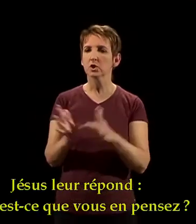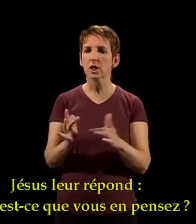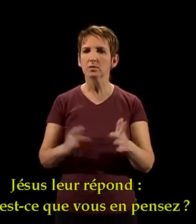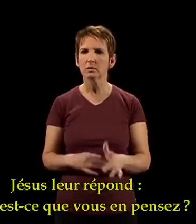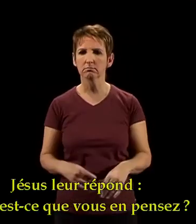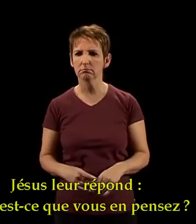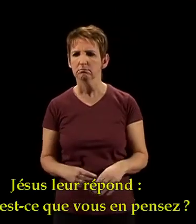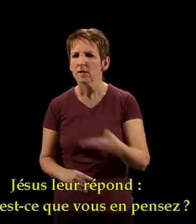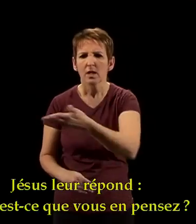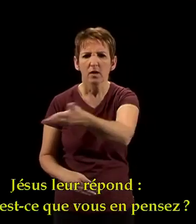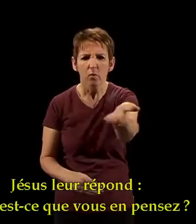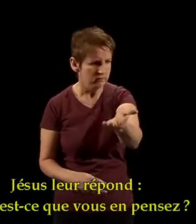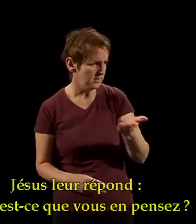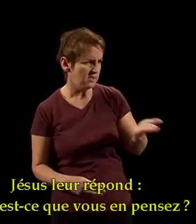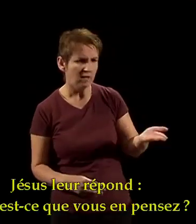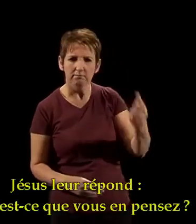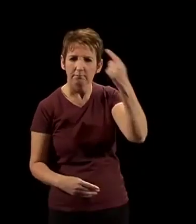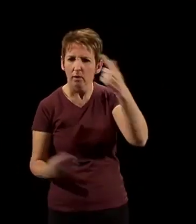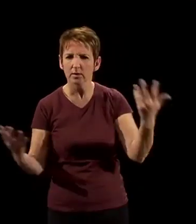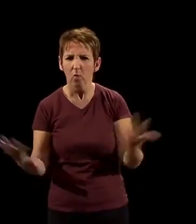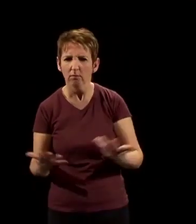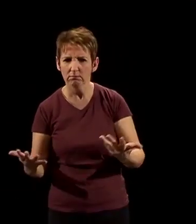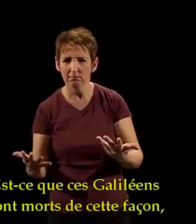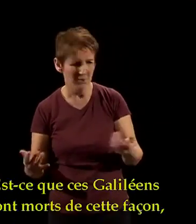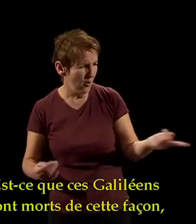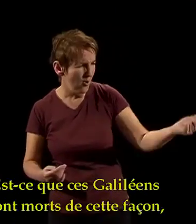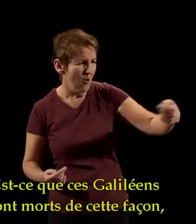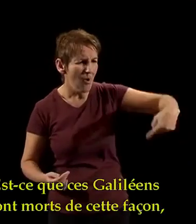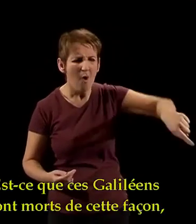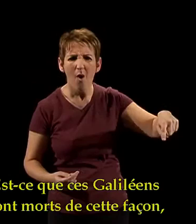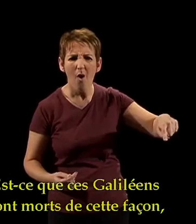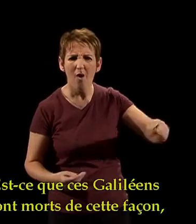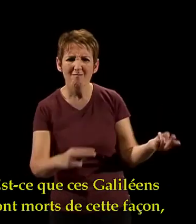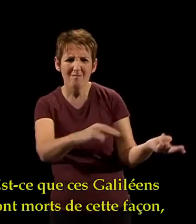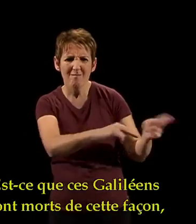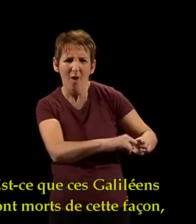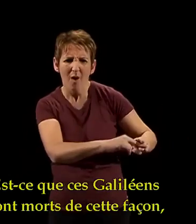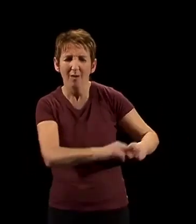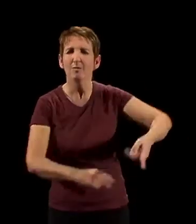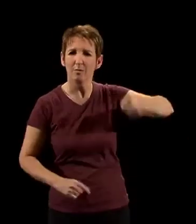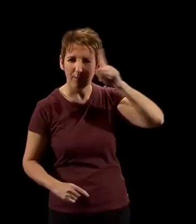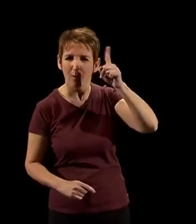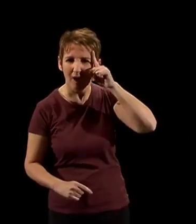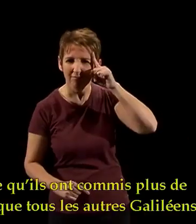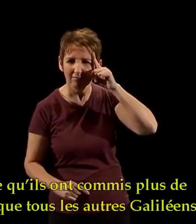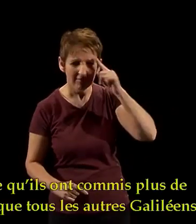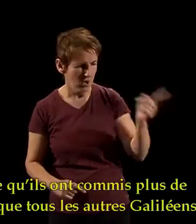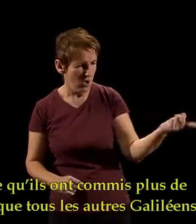Jésus leur répond « Qu'est-ce que vous en pensez ? Est-ce que ces Galiléens sont morts de cette façon